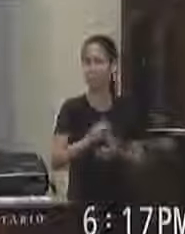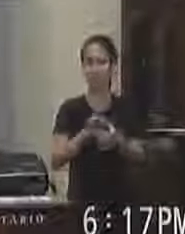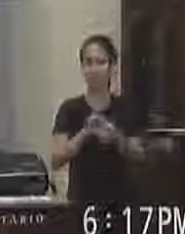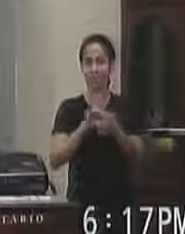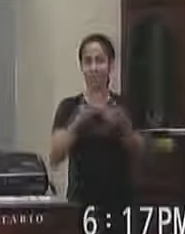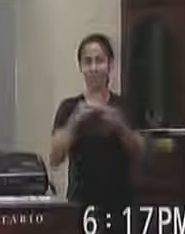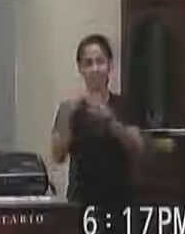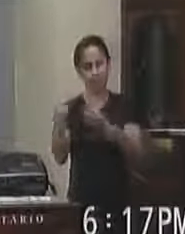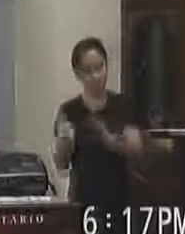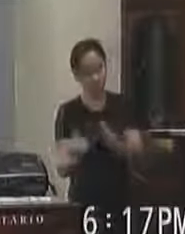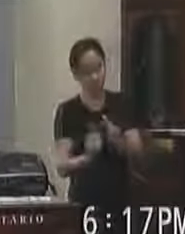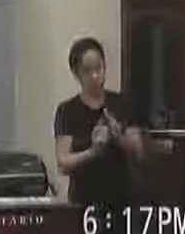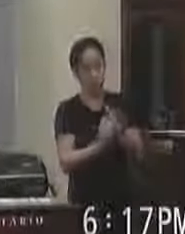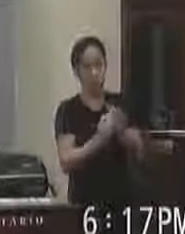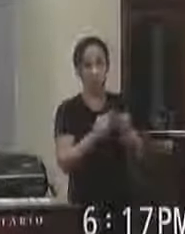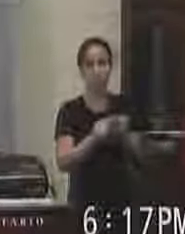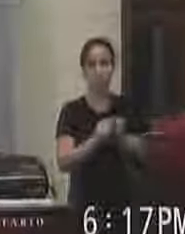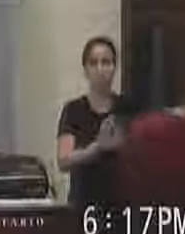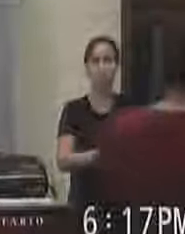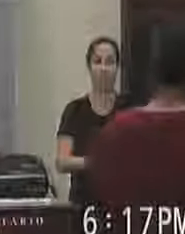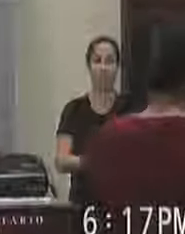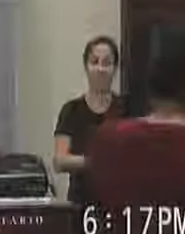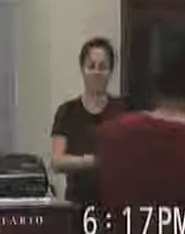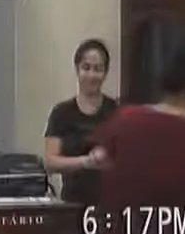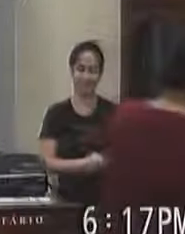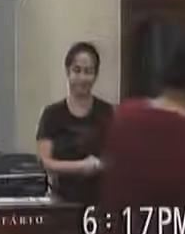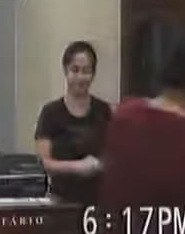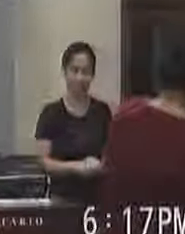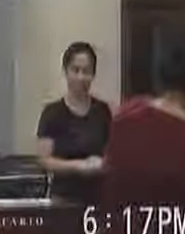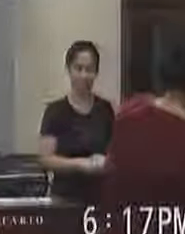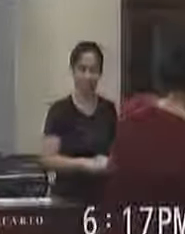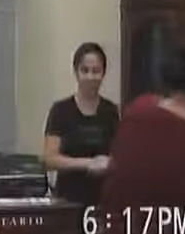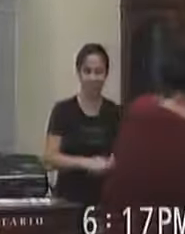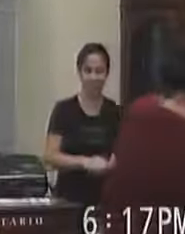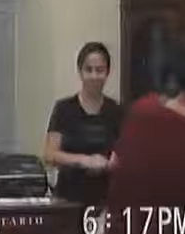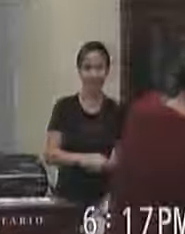vontade para ocupar a tribuna da casa.